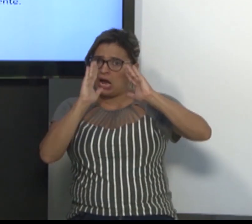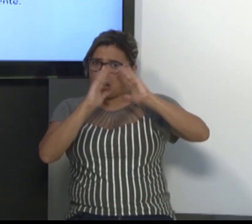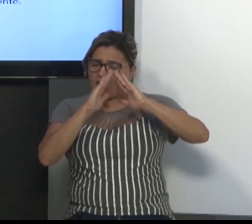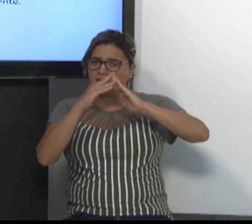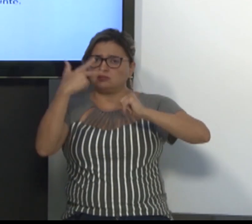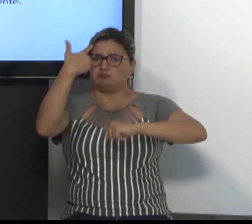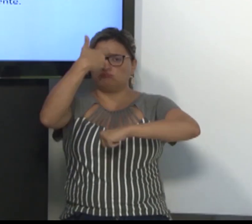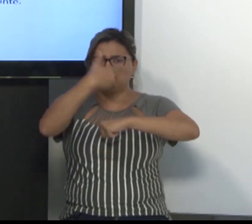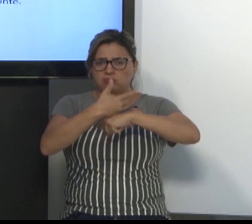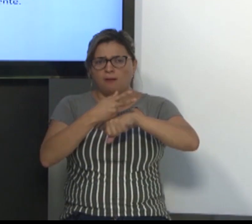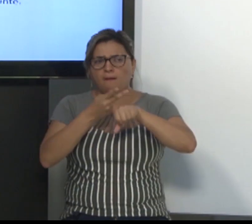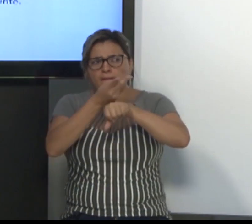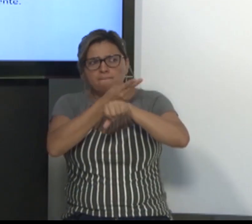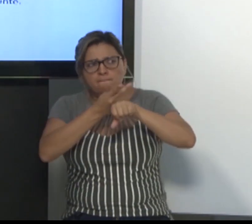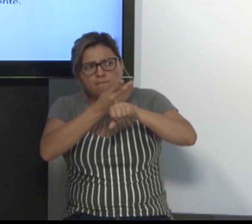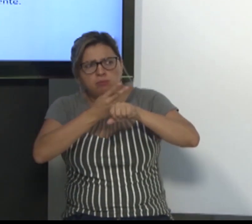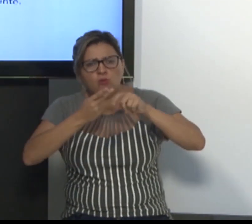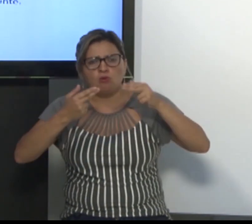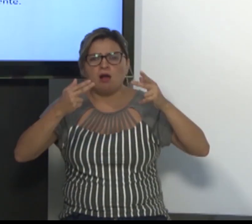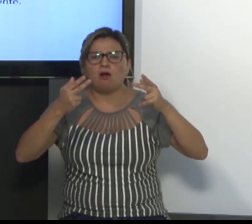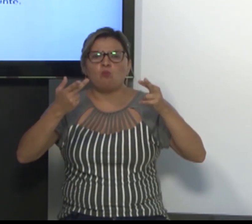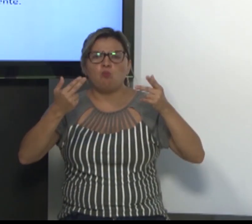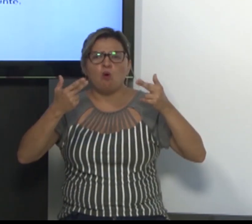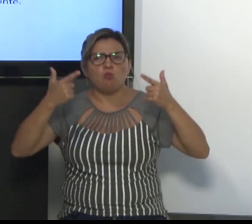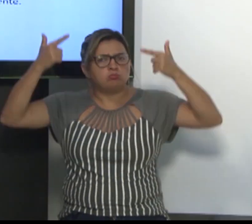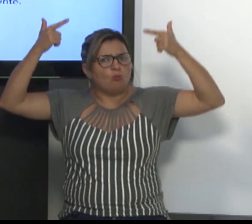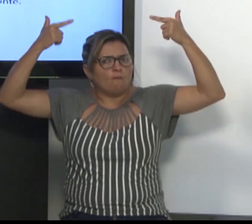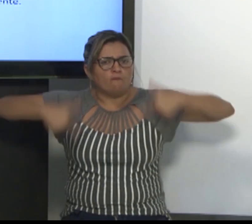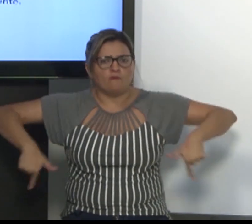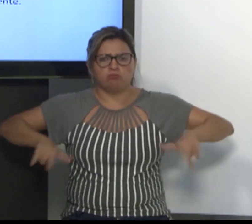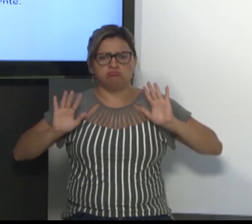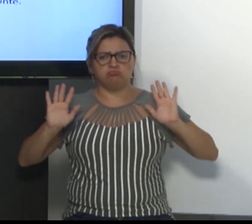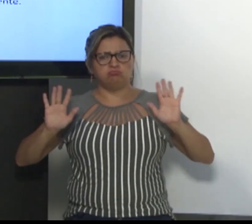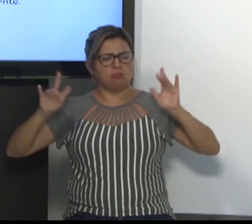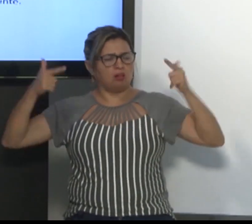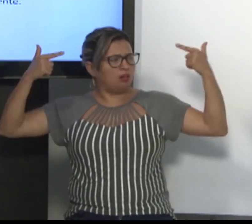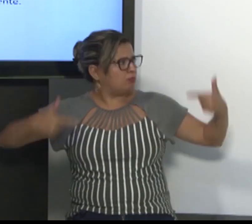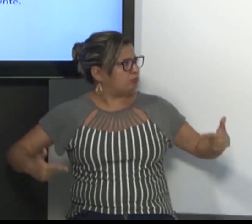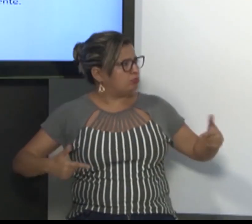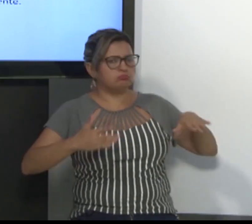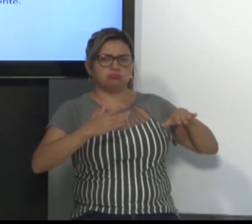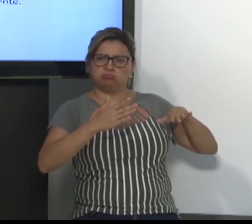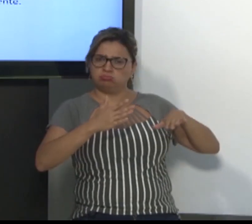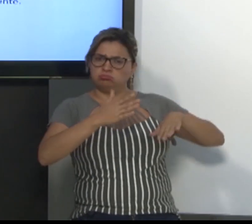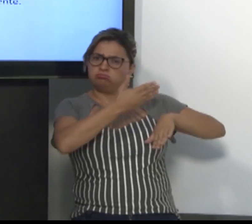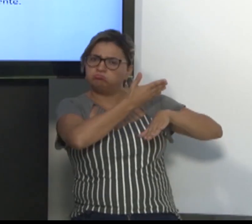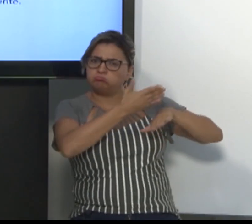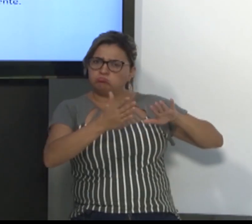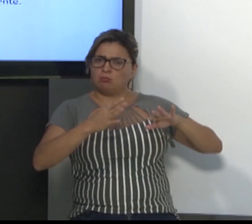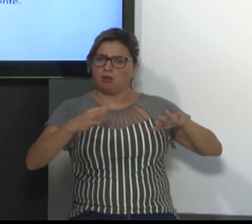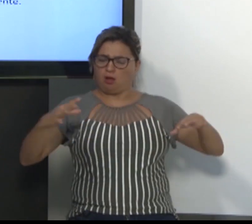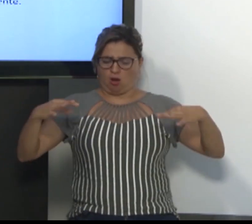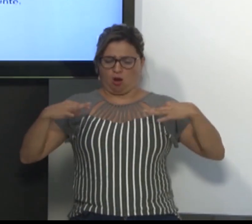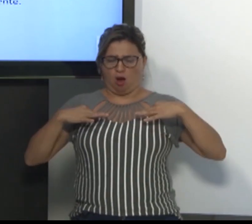no momento de fazer um vídeo, ele precisa pensar nisso. Nesse fundo neutro, nesta roupa neutra,